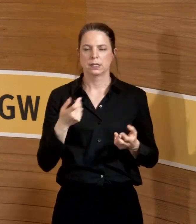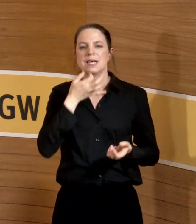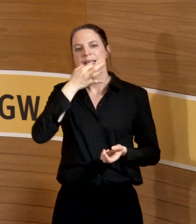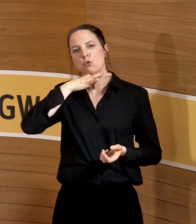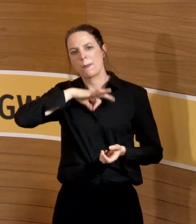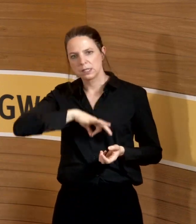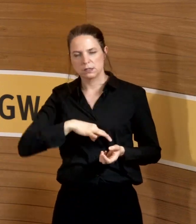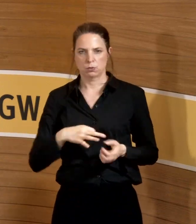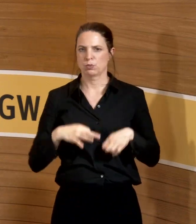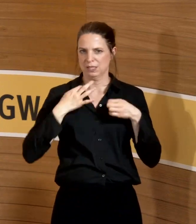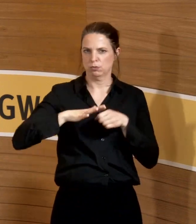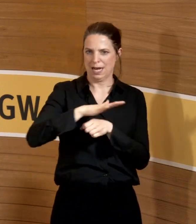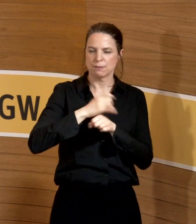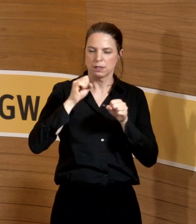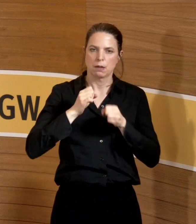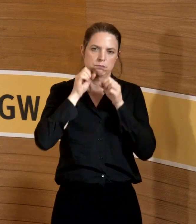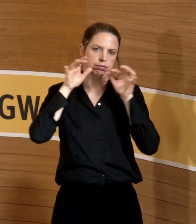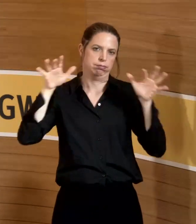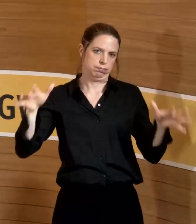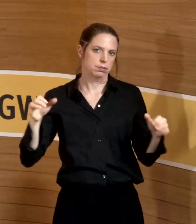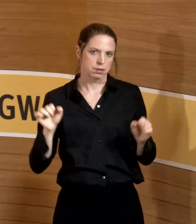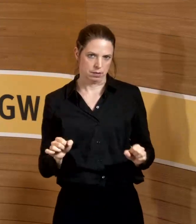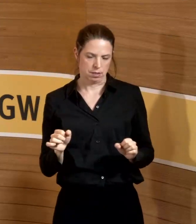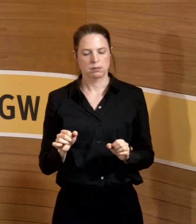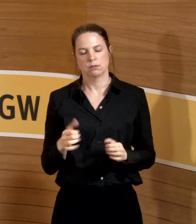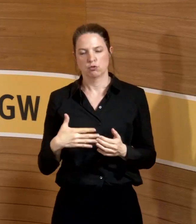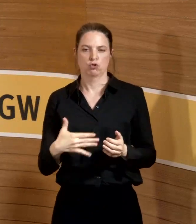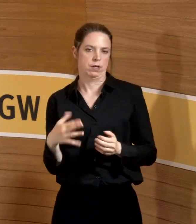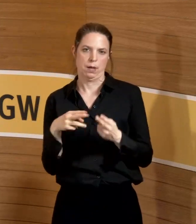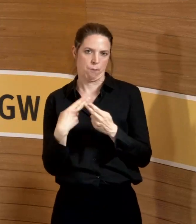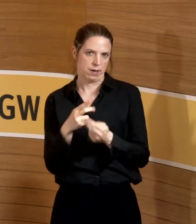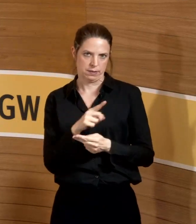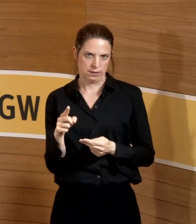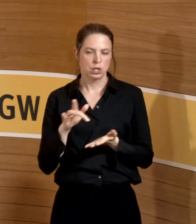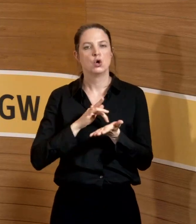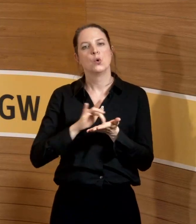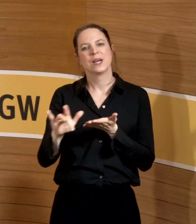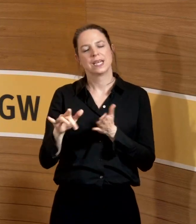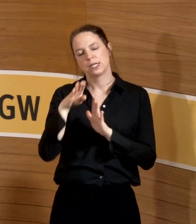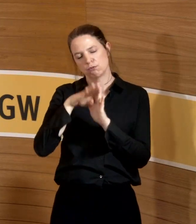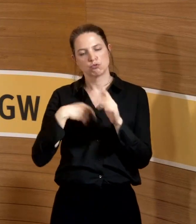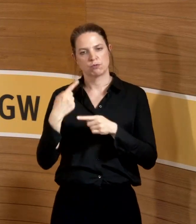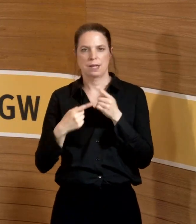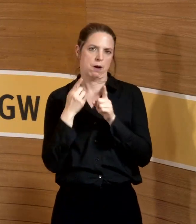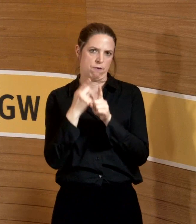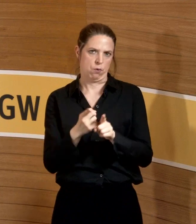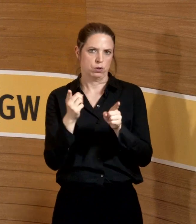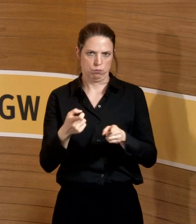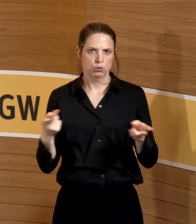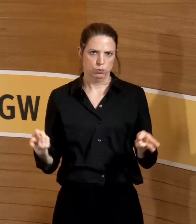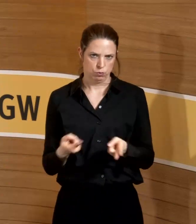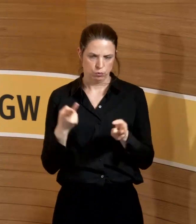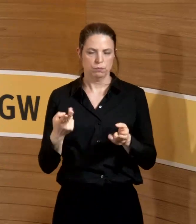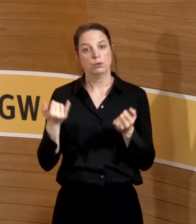Gesundheitswesen durchaus dann Aerosol generieren können. Hygienevorschriften sollten auch schon immer eingehalten werden. Und jetzt diese